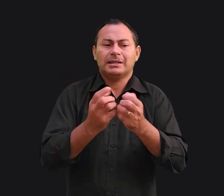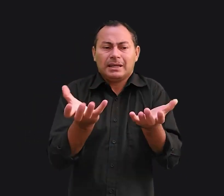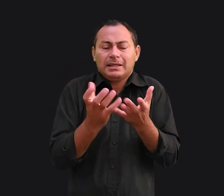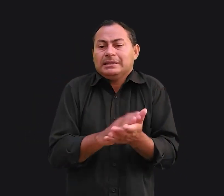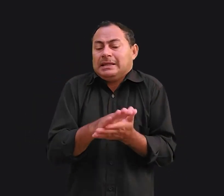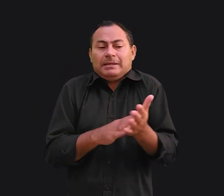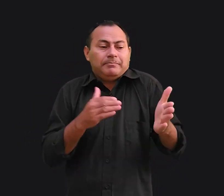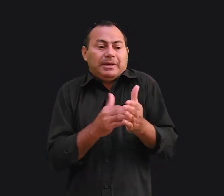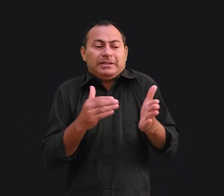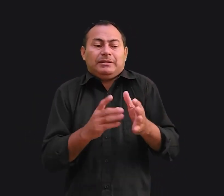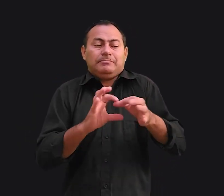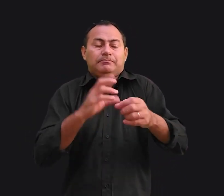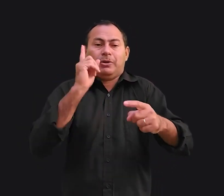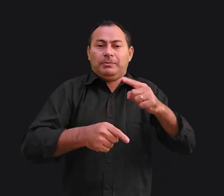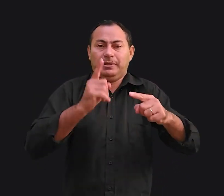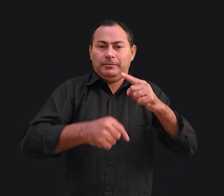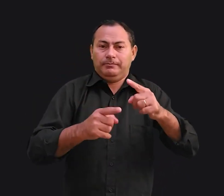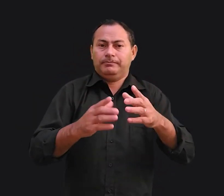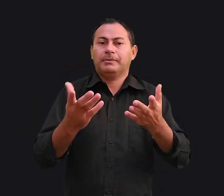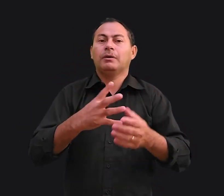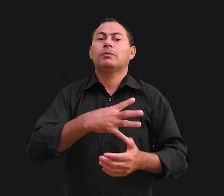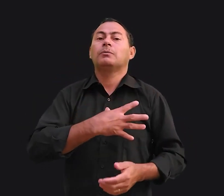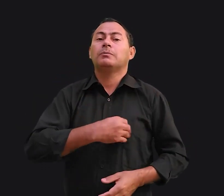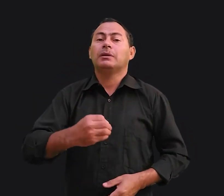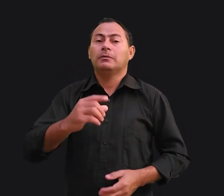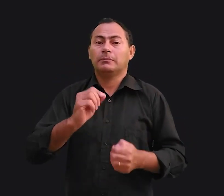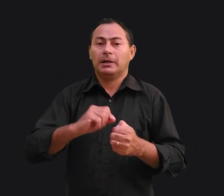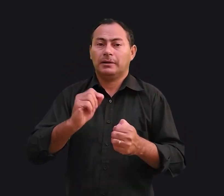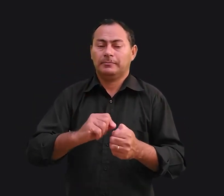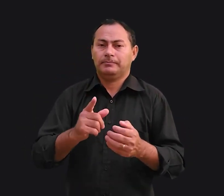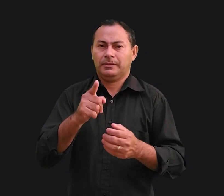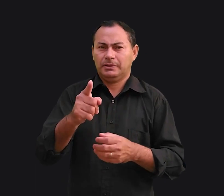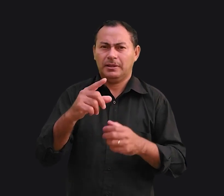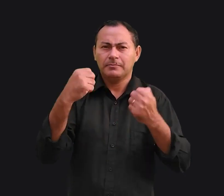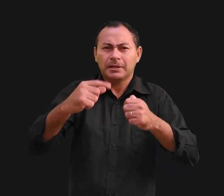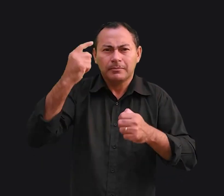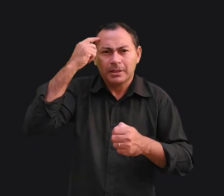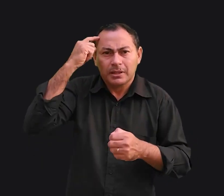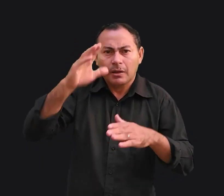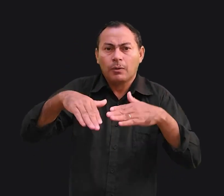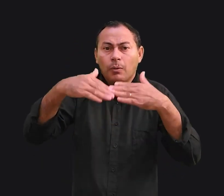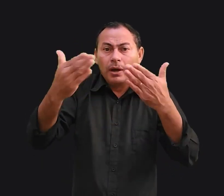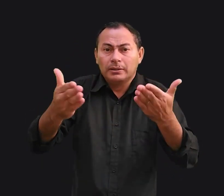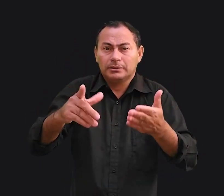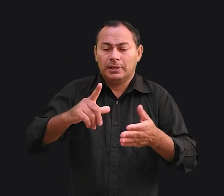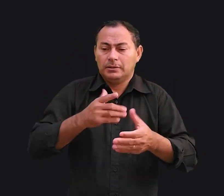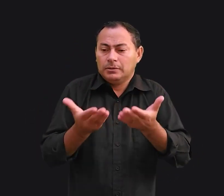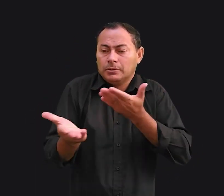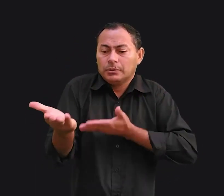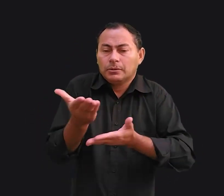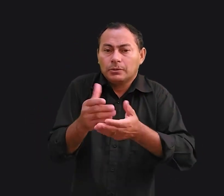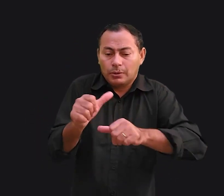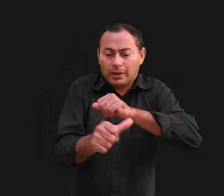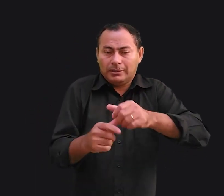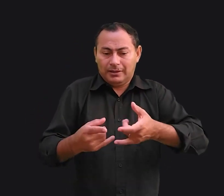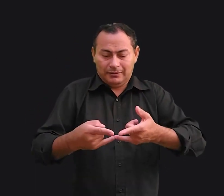vai me impedir. O que esse filho fará? Você deve pensar nisso quando estiver trocando as fraldas dele.